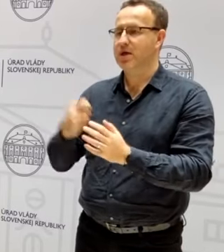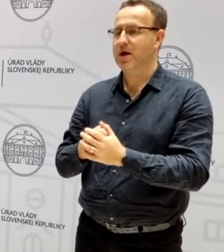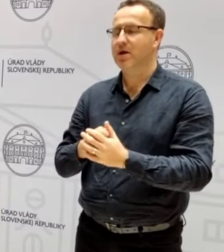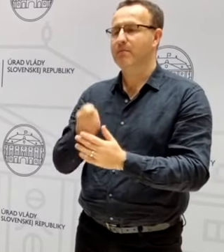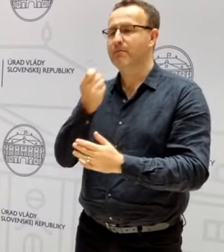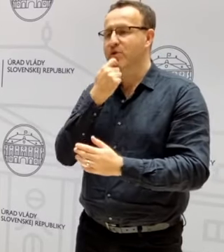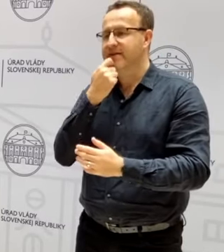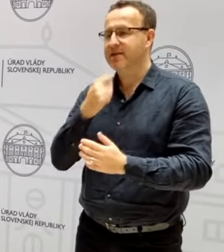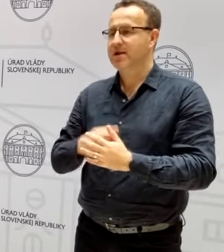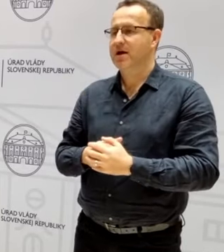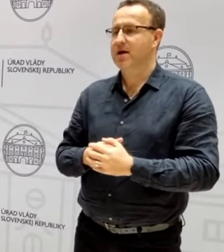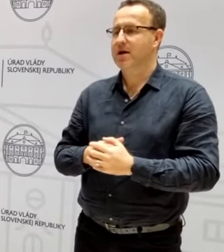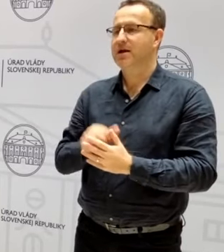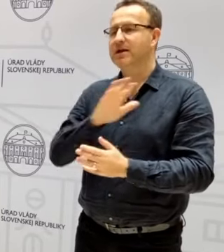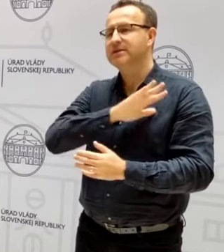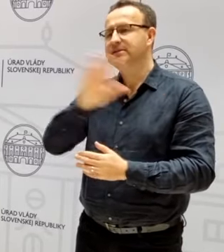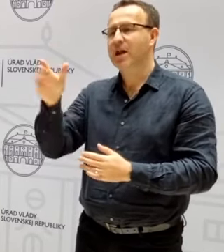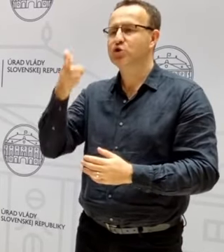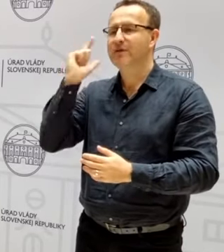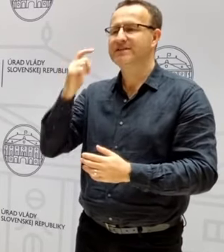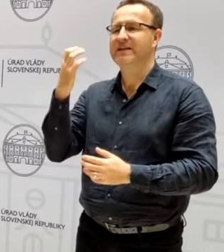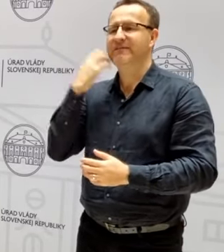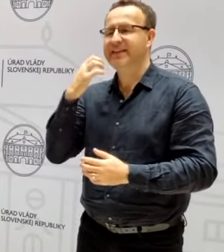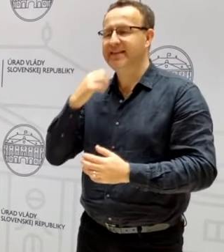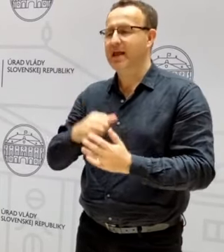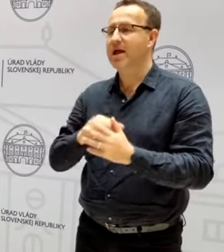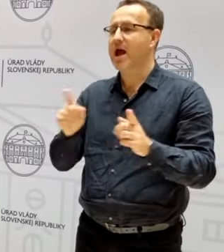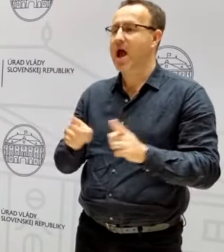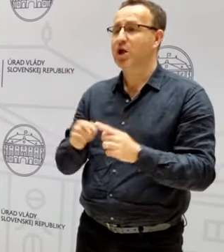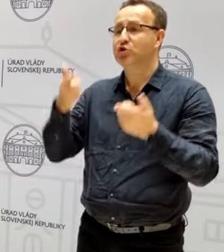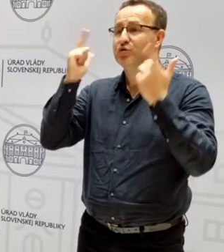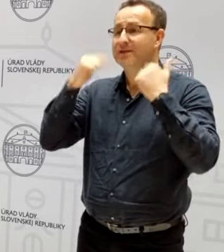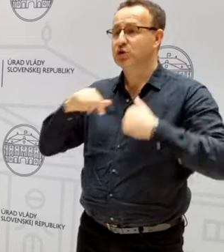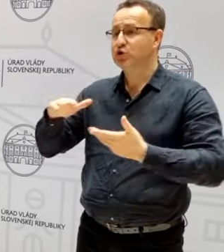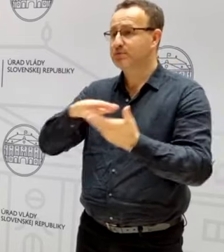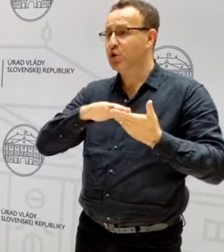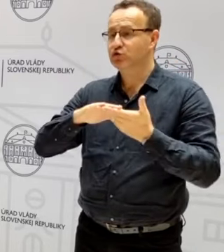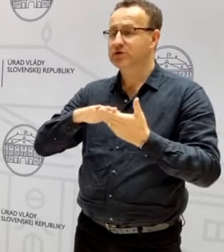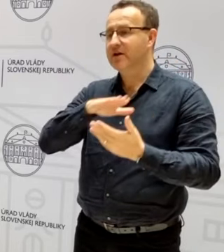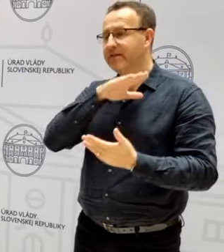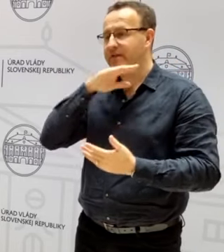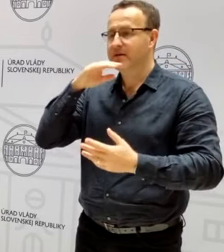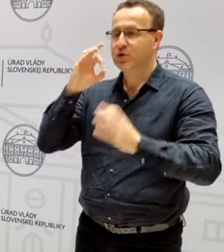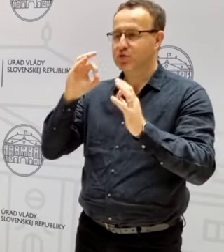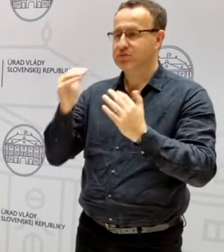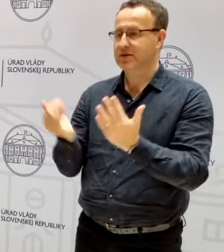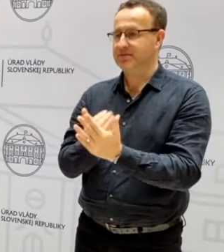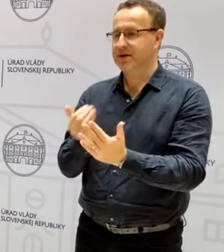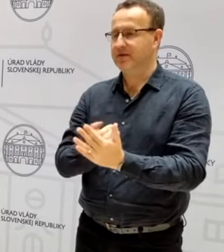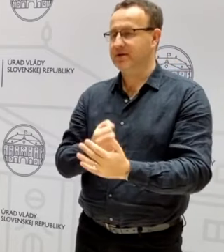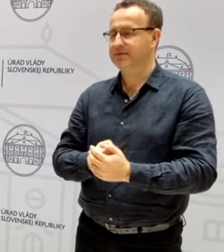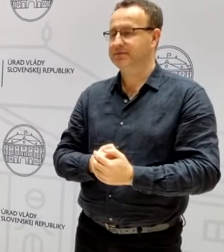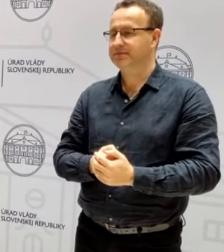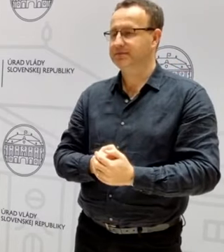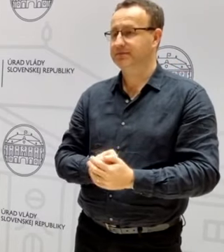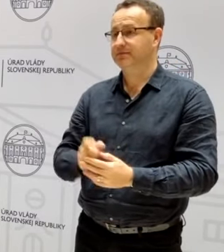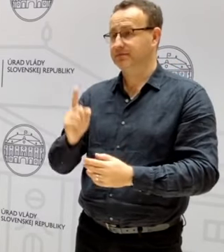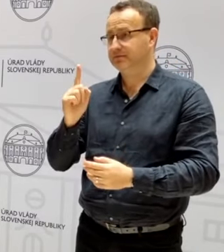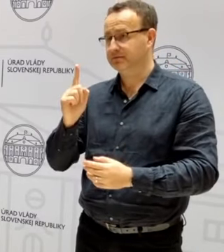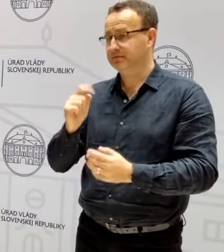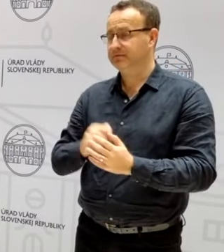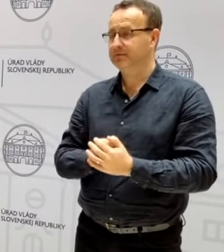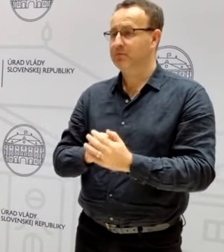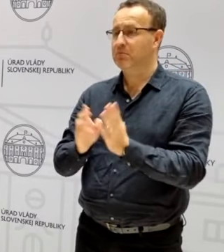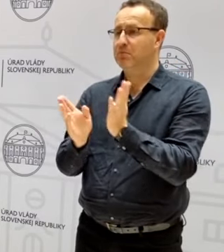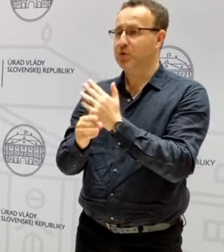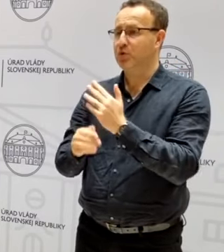potravinárov a celý slovenský vidiek, ale aj celú slovenskú spoločnosť veľmi dobrú správu. A síce, že